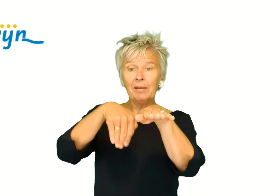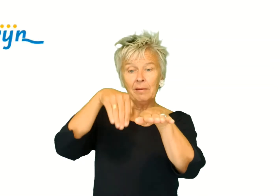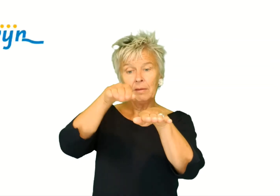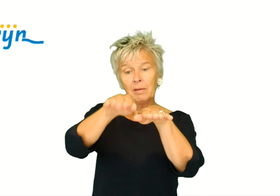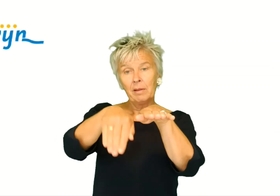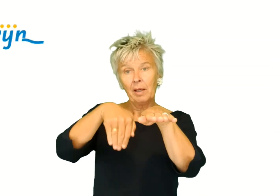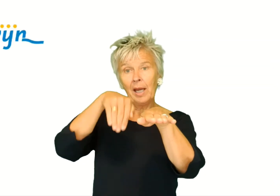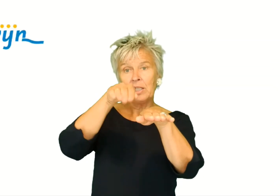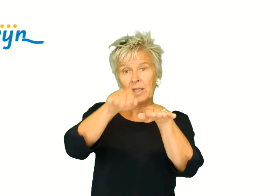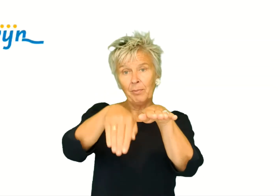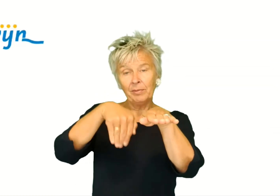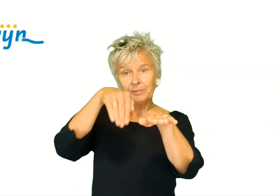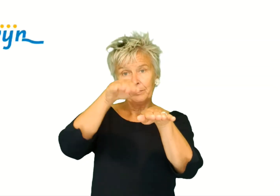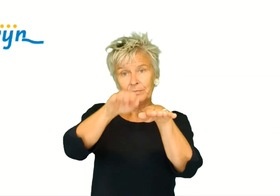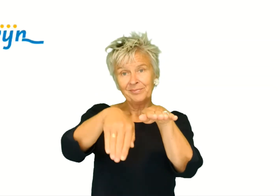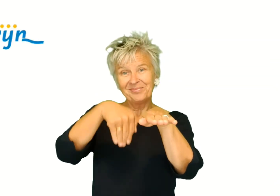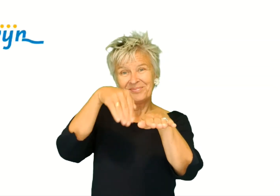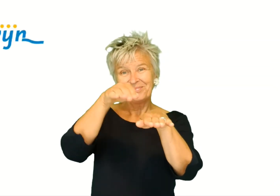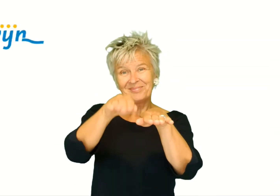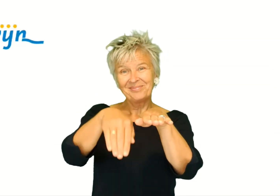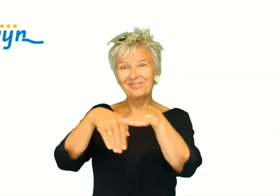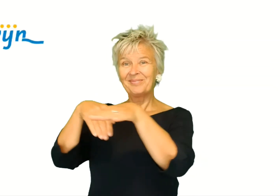andere been. Ga je steppen.